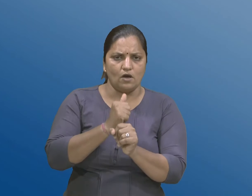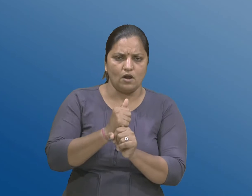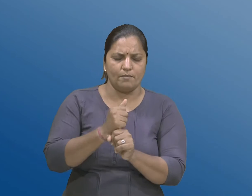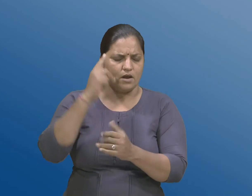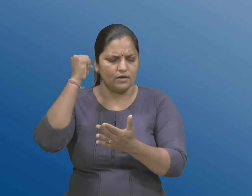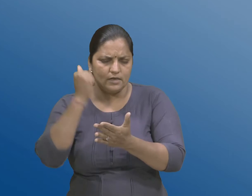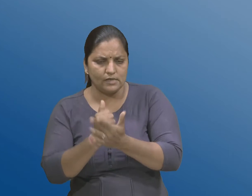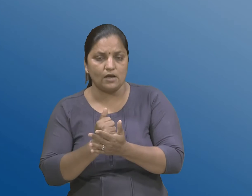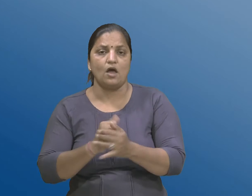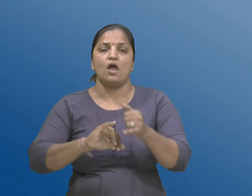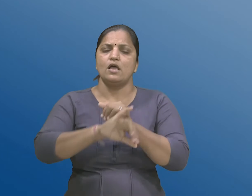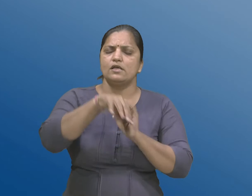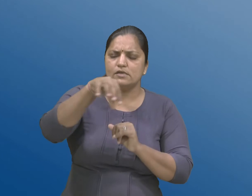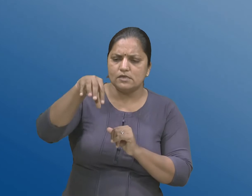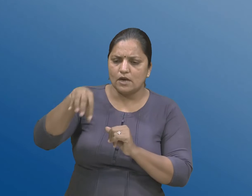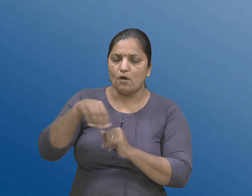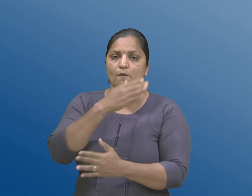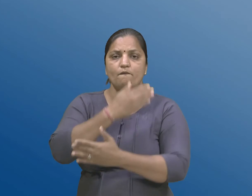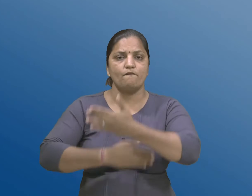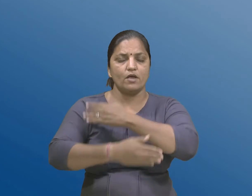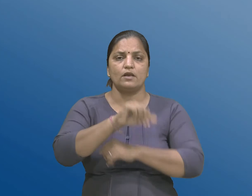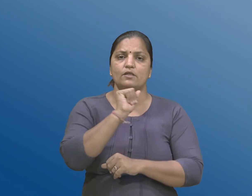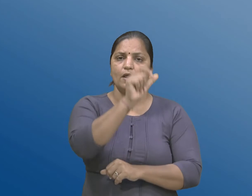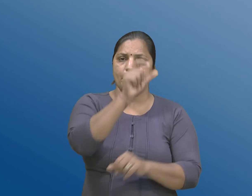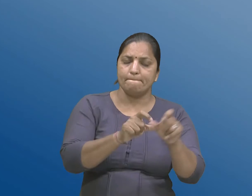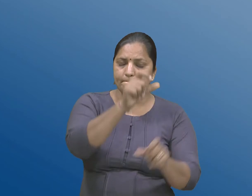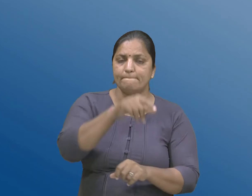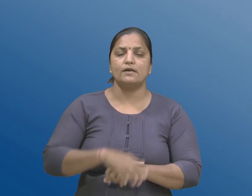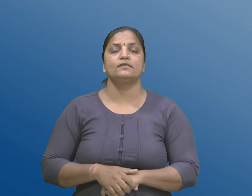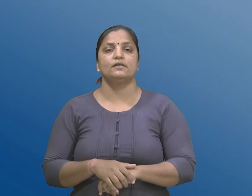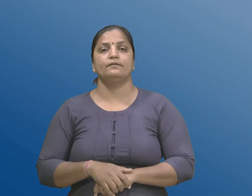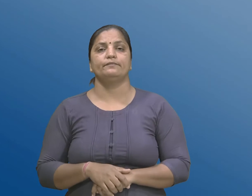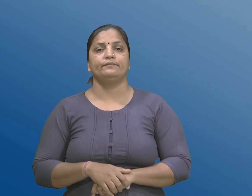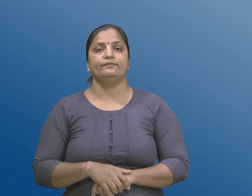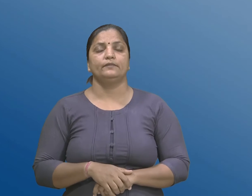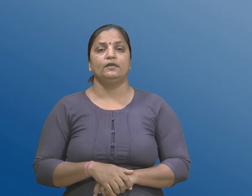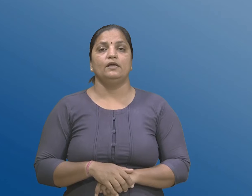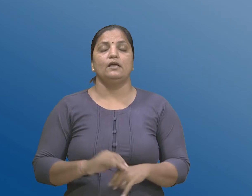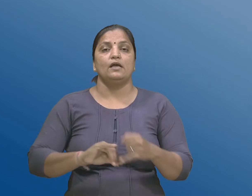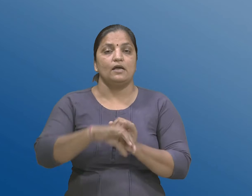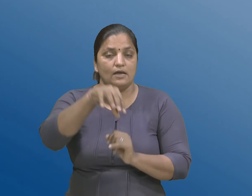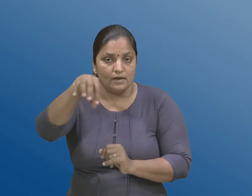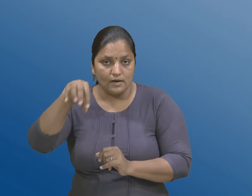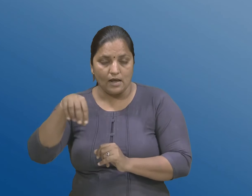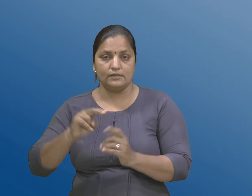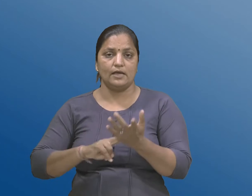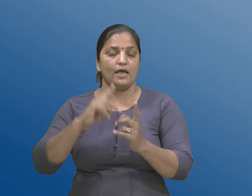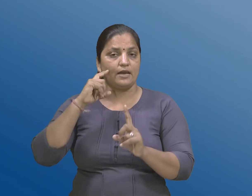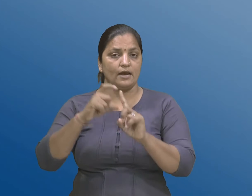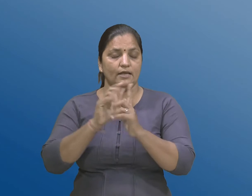सरकार द्वारा विकलांगता धरावती व्यक्तियों माटे नी राज्य निधी ना नाम थी एक